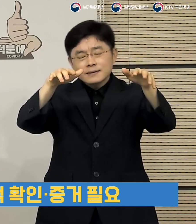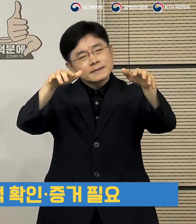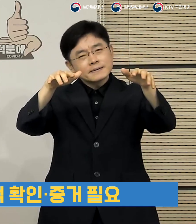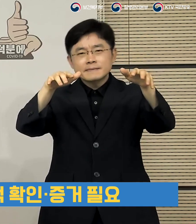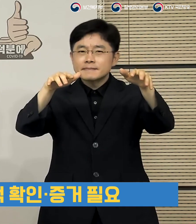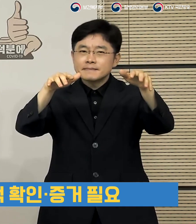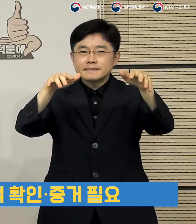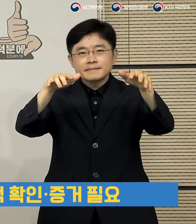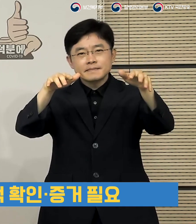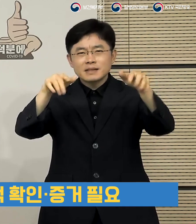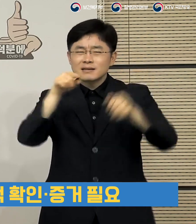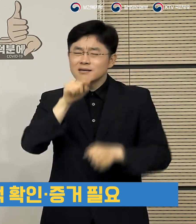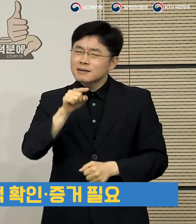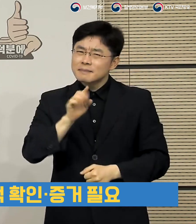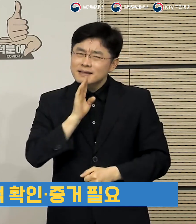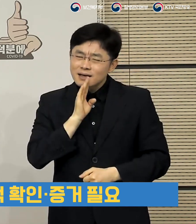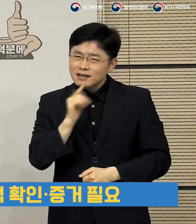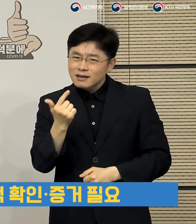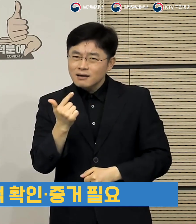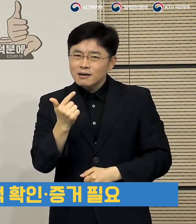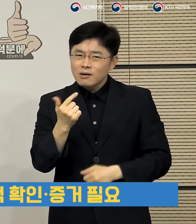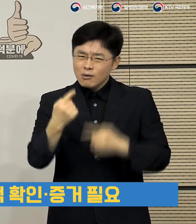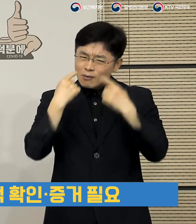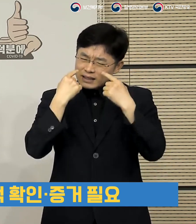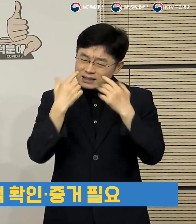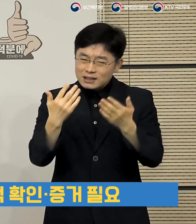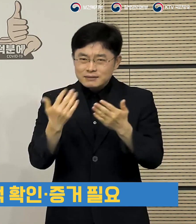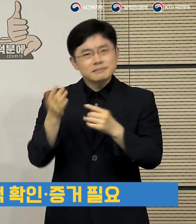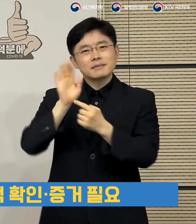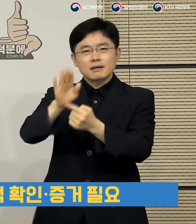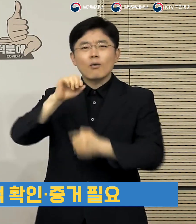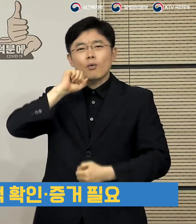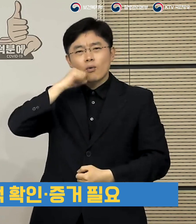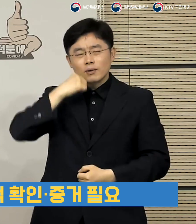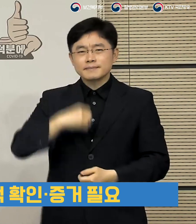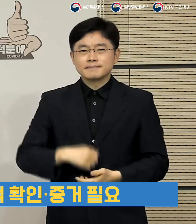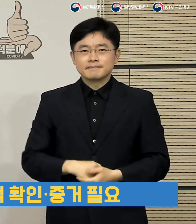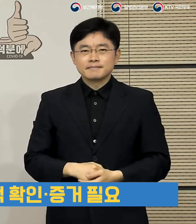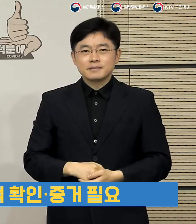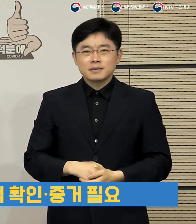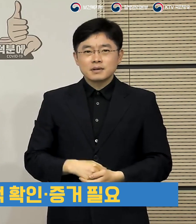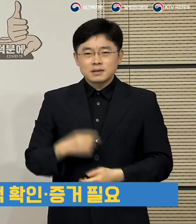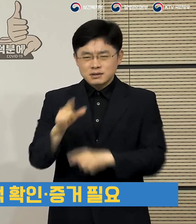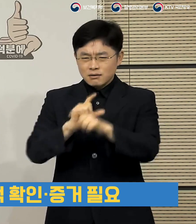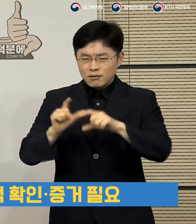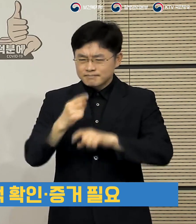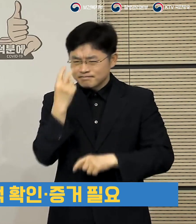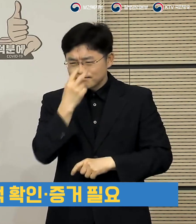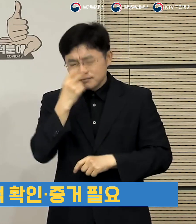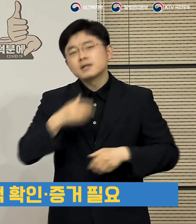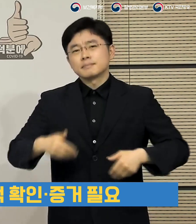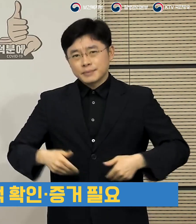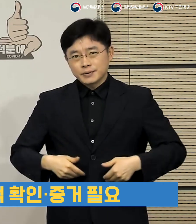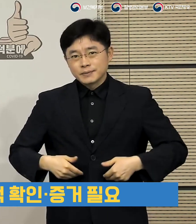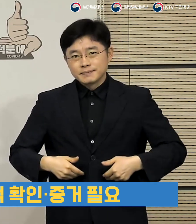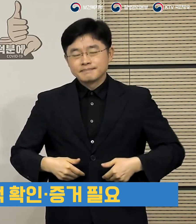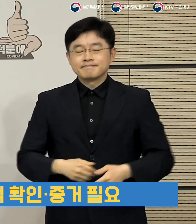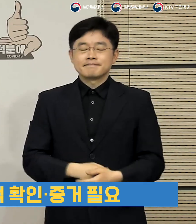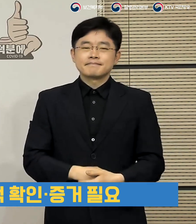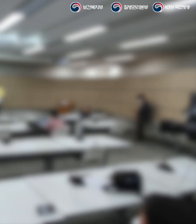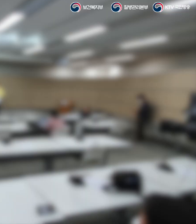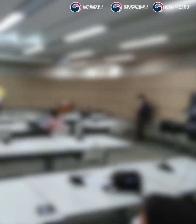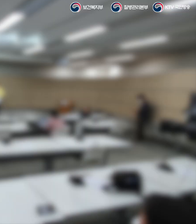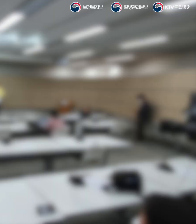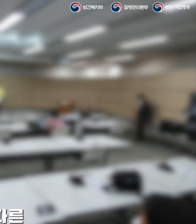당국으로서는 공식적으로 확인할 만한 수준에 있어서는 추가적인 검토와 증거들이 좀 더 필요하다는 인식을 갖고